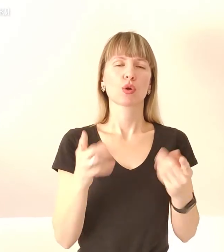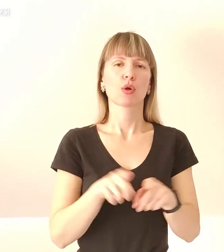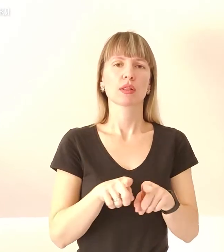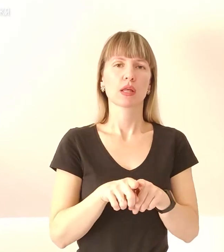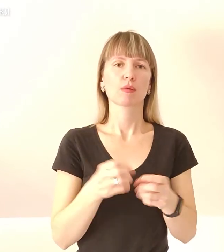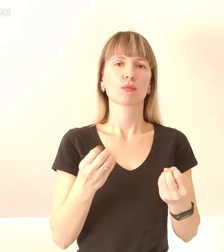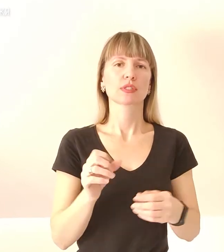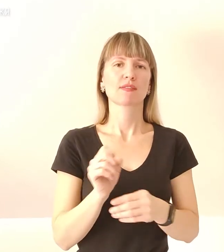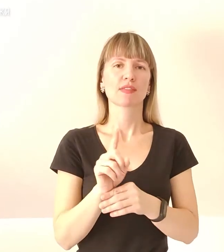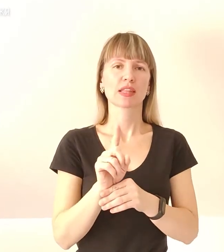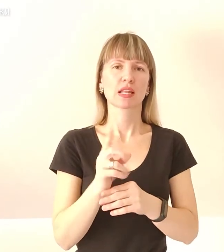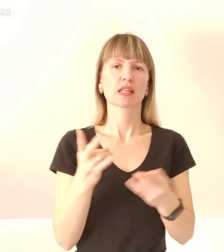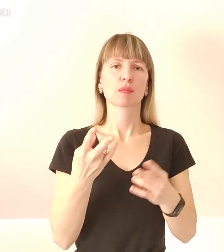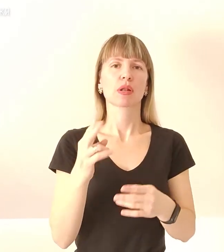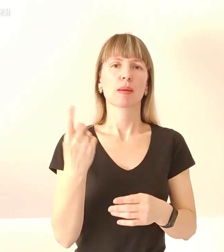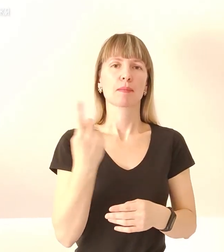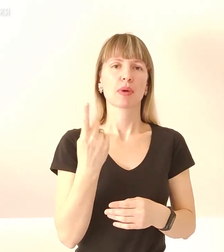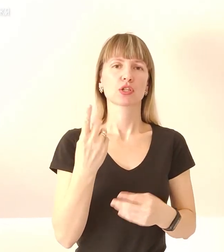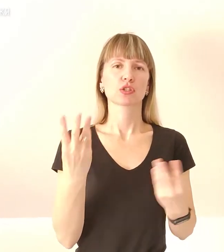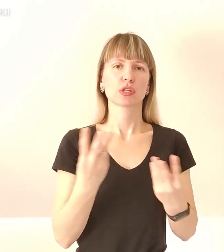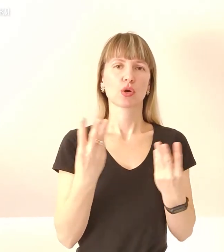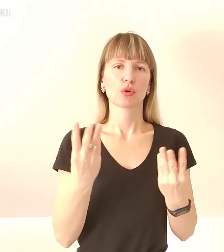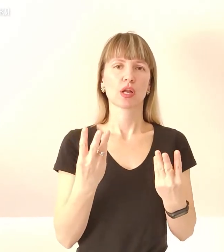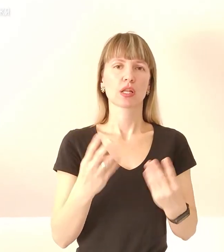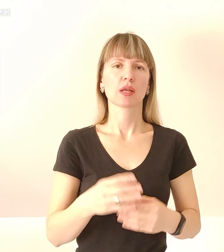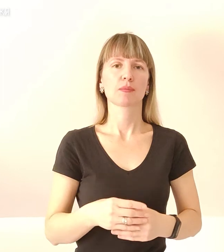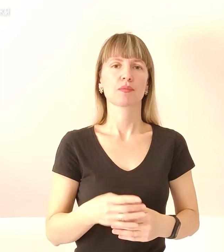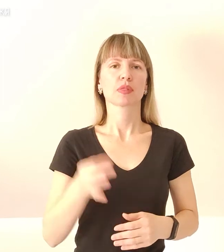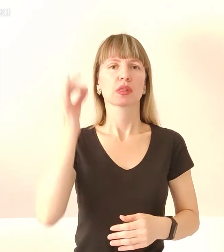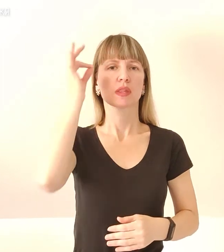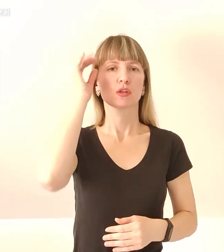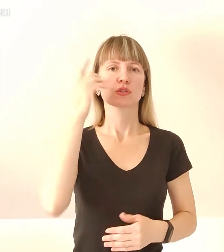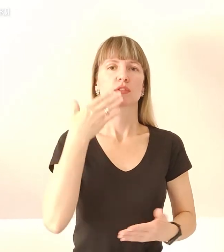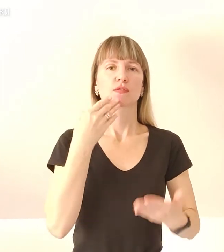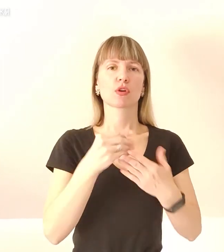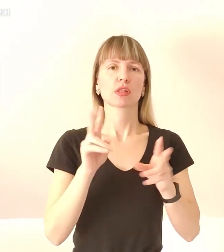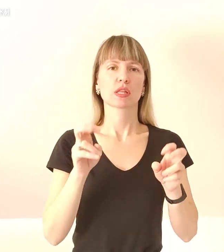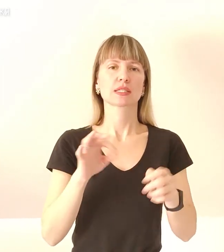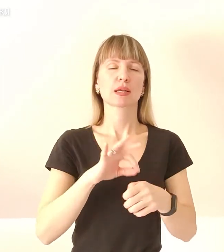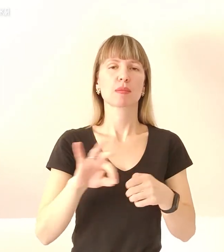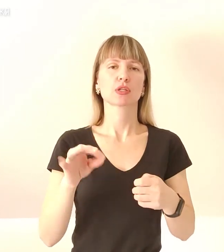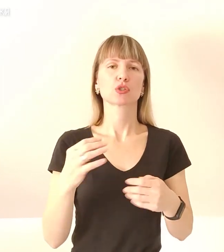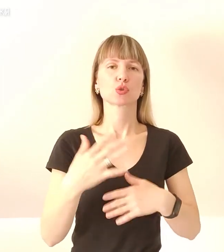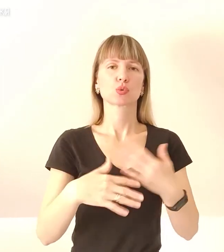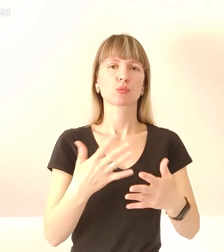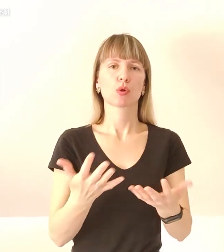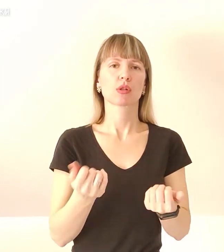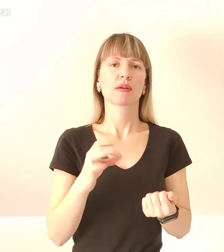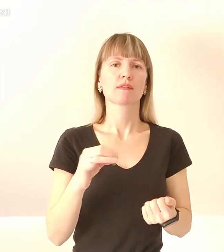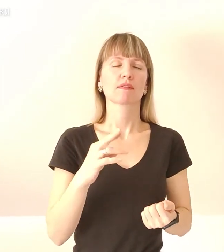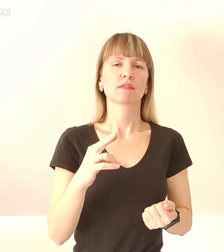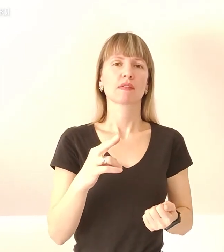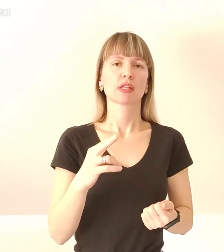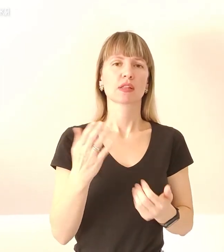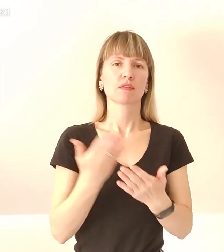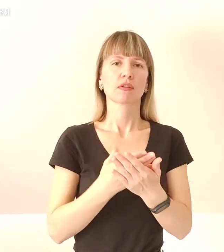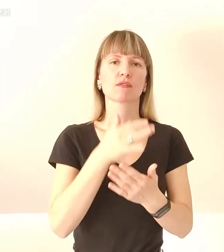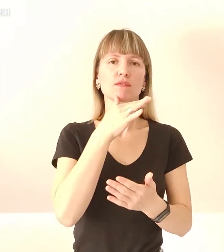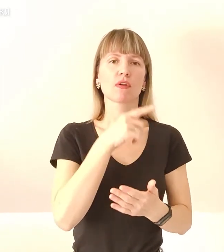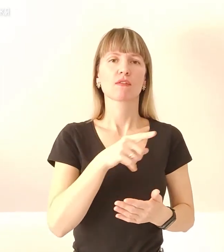просто з фітелем треба для першого заваряння. Нагадаємо свою назву запалювальна суміш отримала від фінів під час радянсько-фінської війни